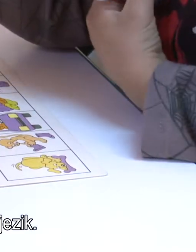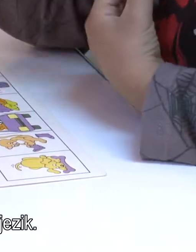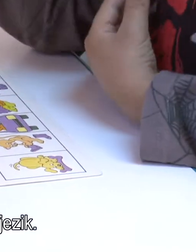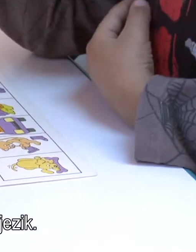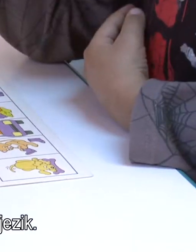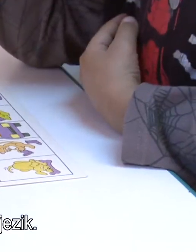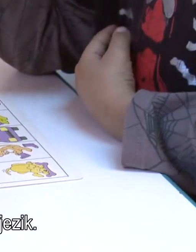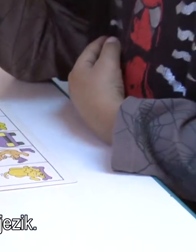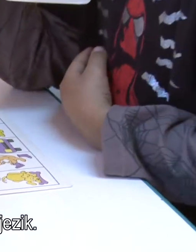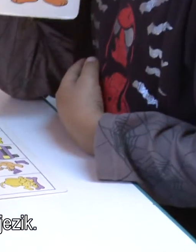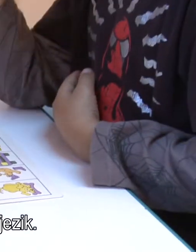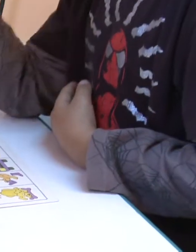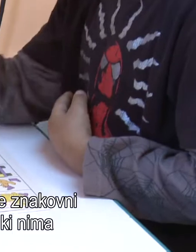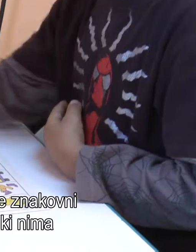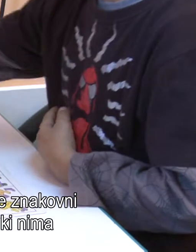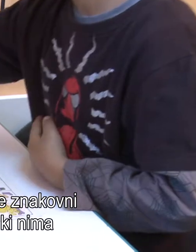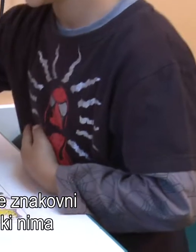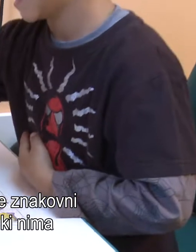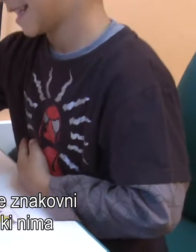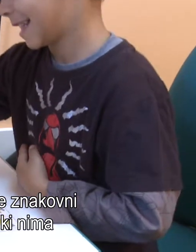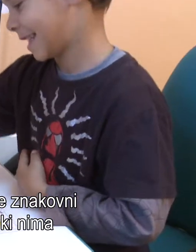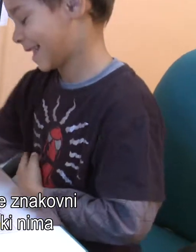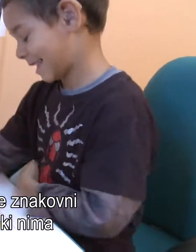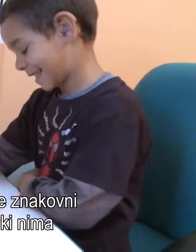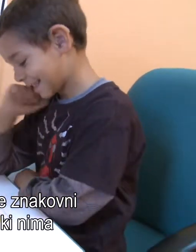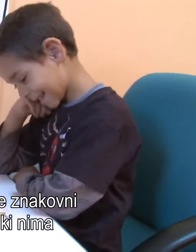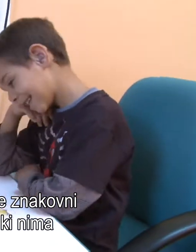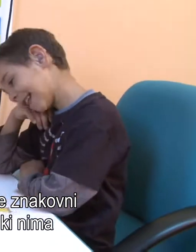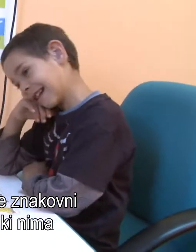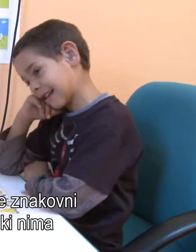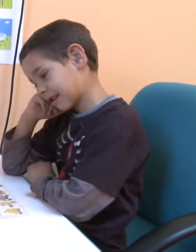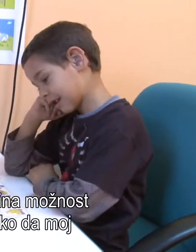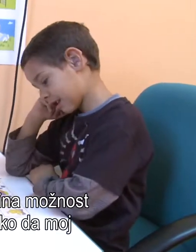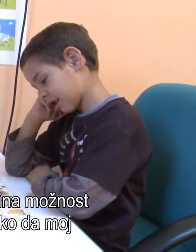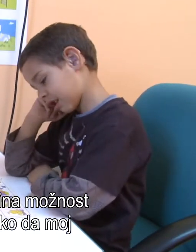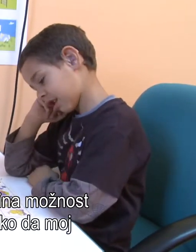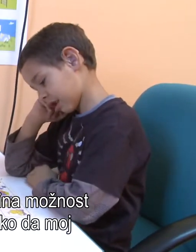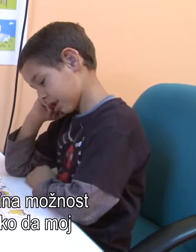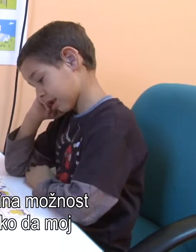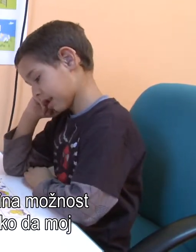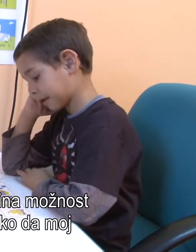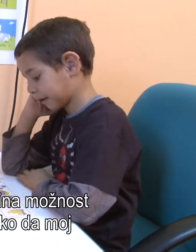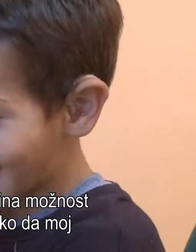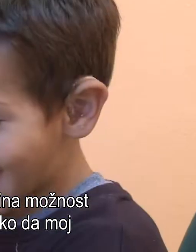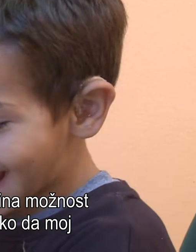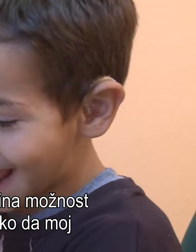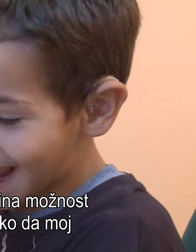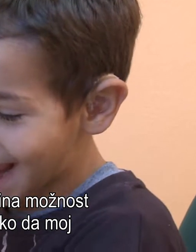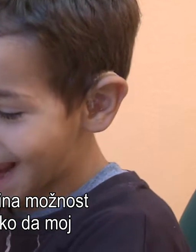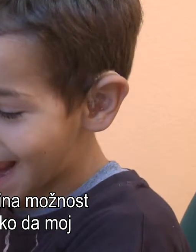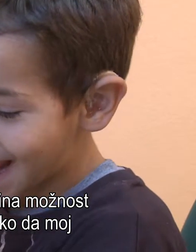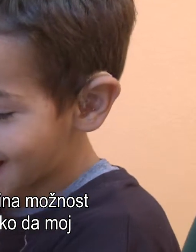se pravi znakovni jezik in nekako si predstavljam, da je znakovni jezik za gluhega, ki nima pa ožavega vsadka, pravzaprav